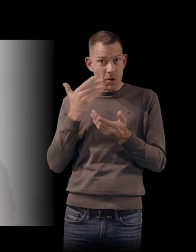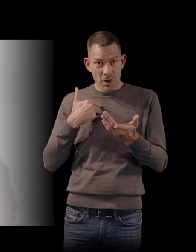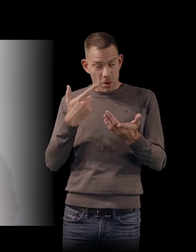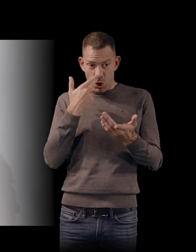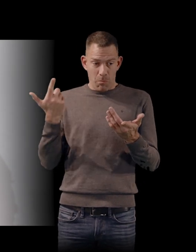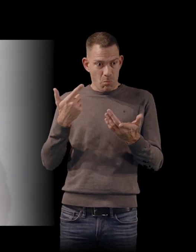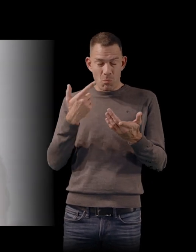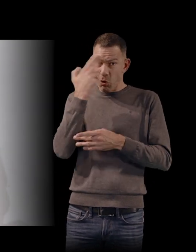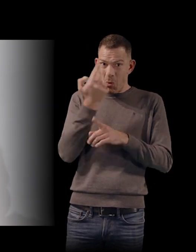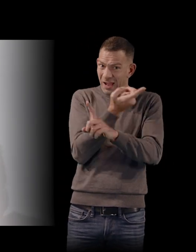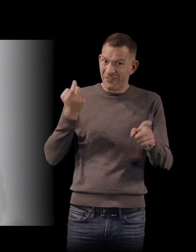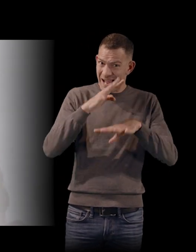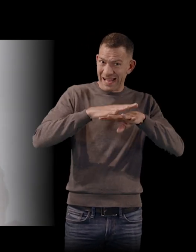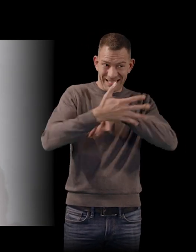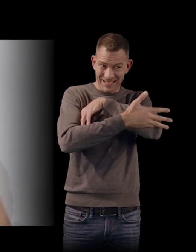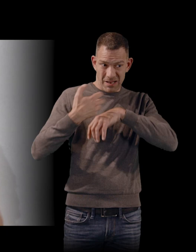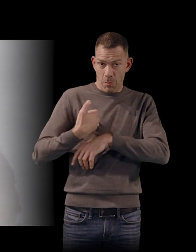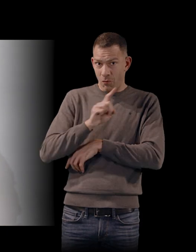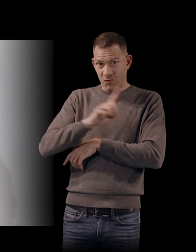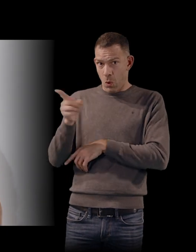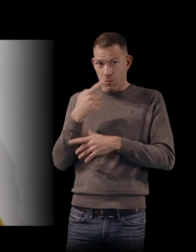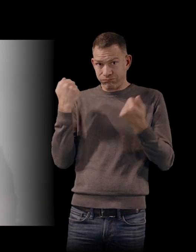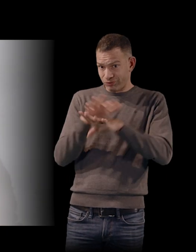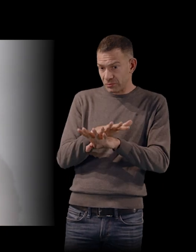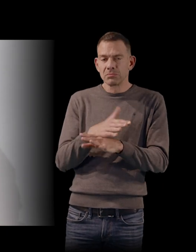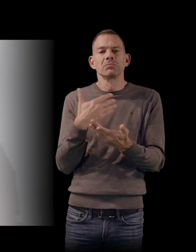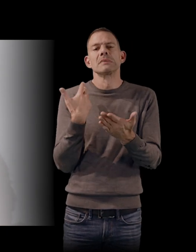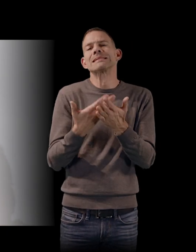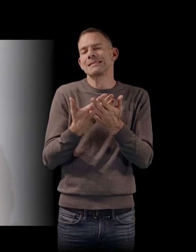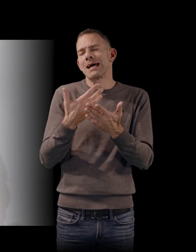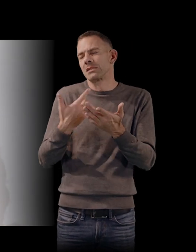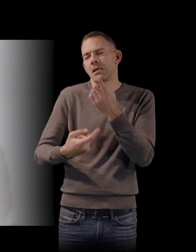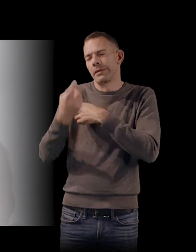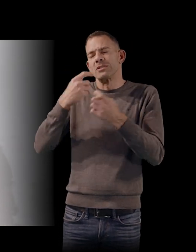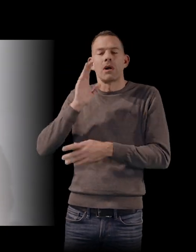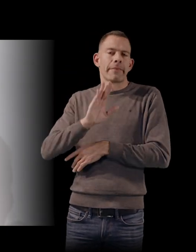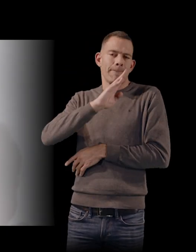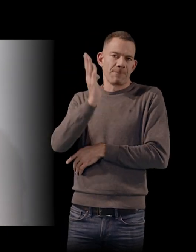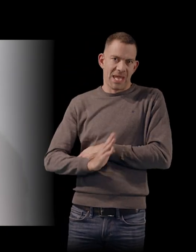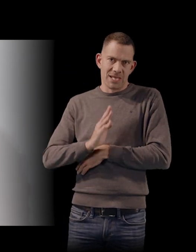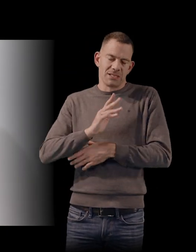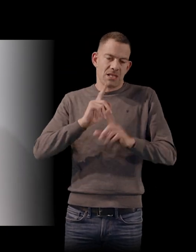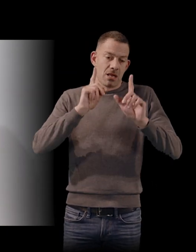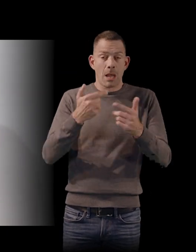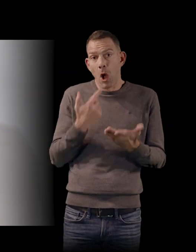favelas. Donc,'est toute cette histoire du Brésil qui ressurgit très régulièrement et qui ressurgit encore maintenant. Il y a eu des